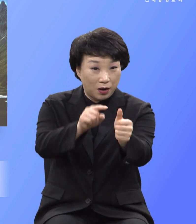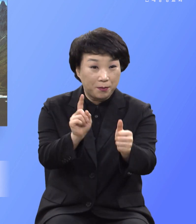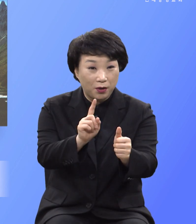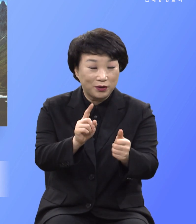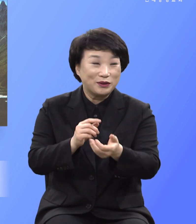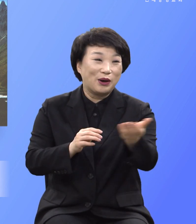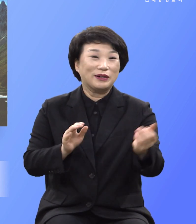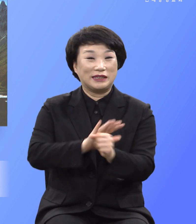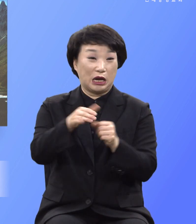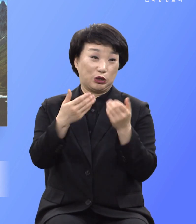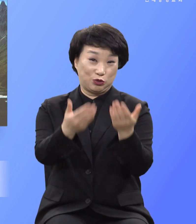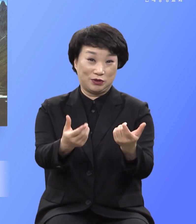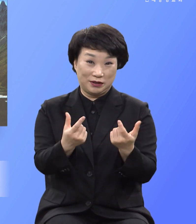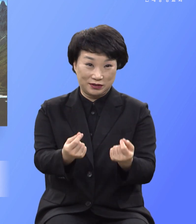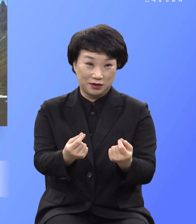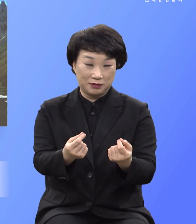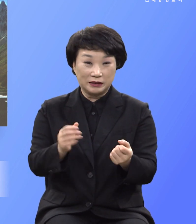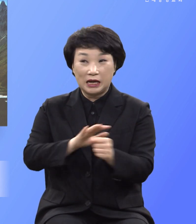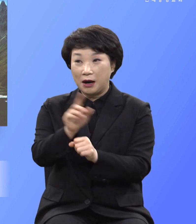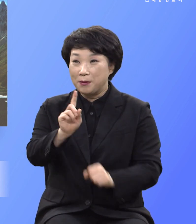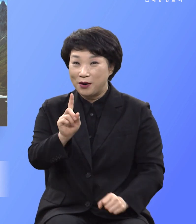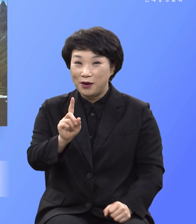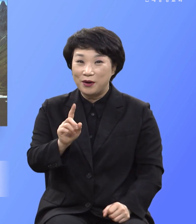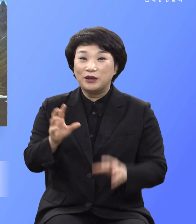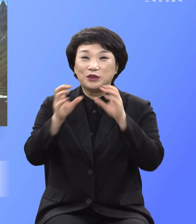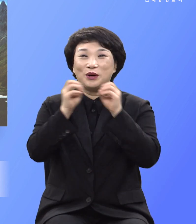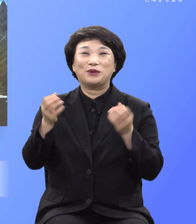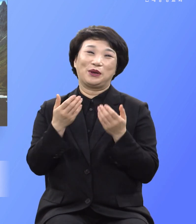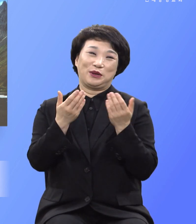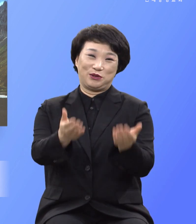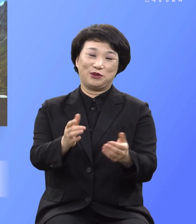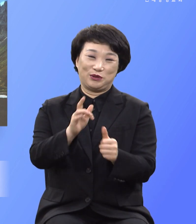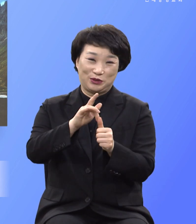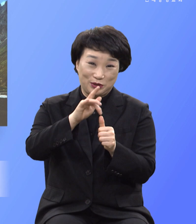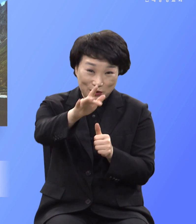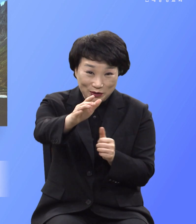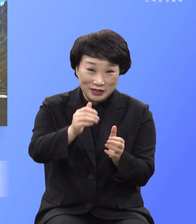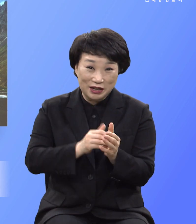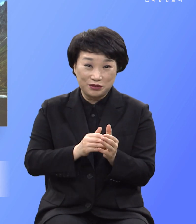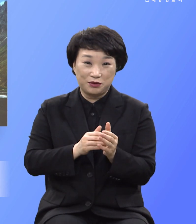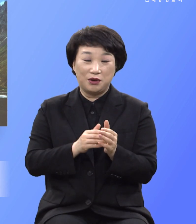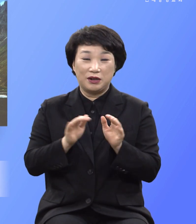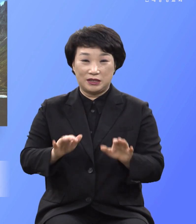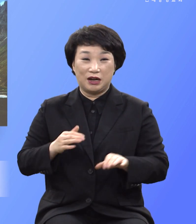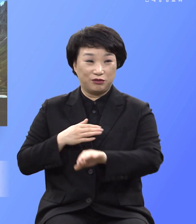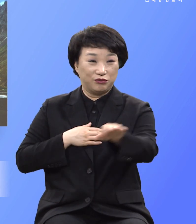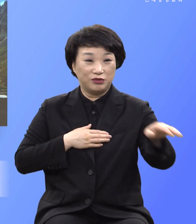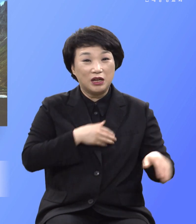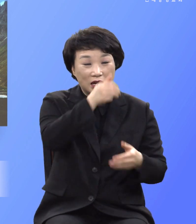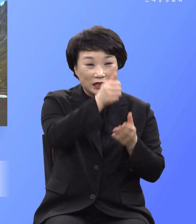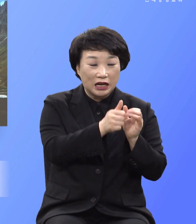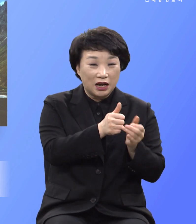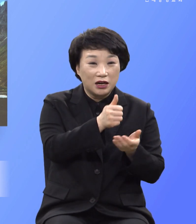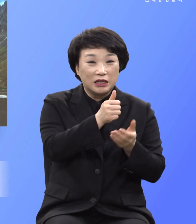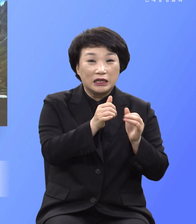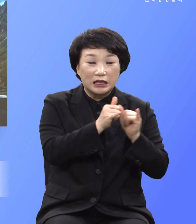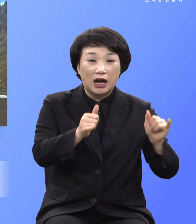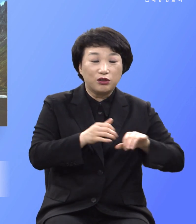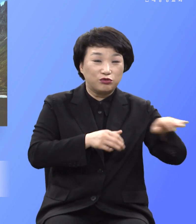어떻게 사랑했느냐 전도하시고 귀신 쫓아내시고 우리의 죄를 짊어지고 죽으셔서